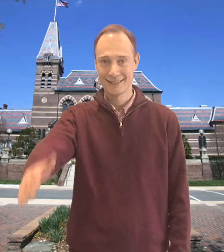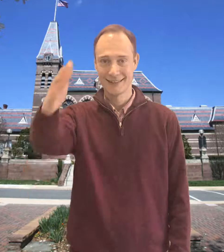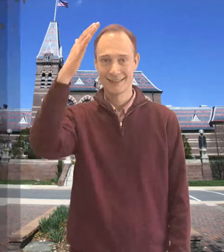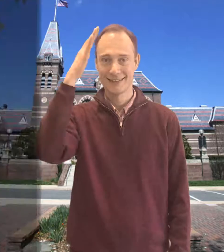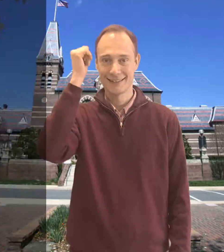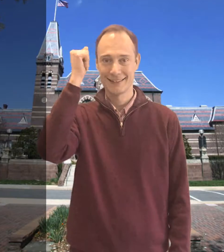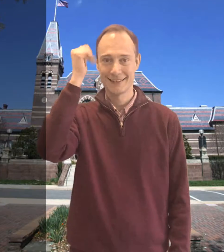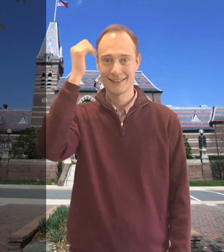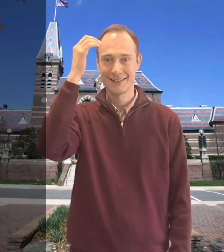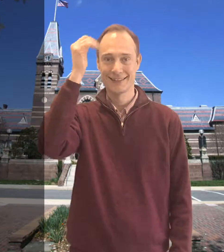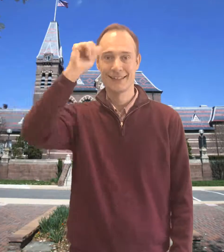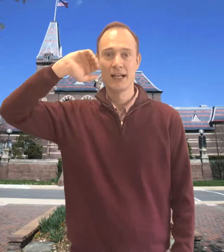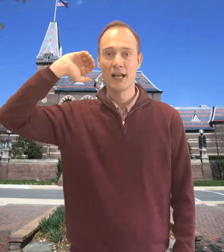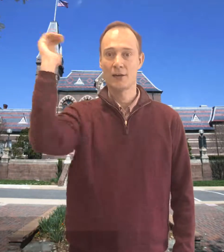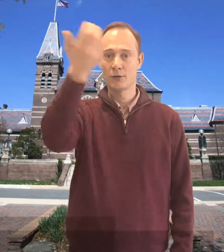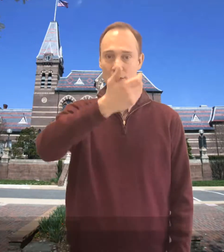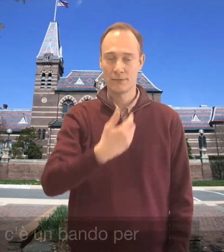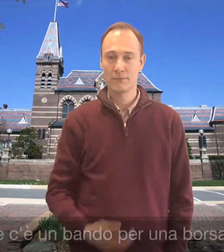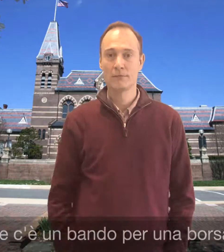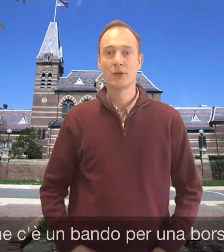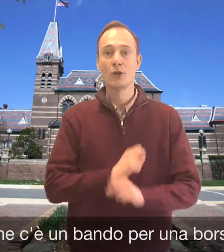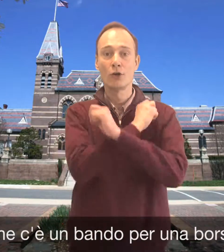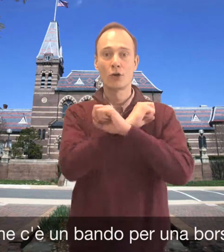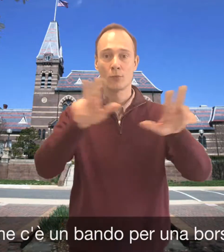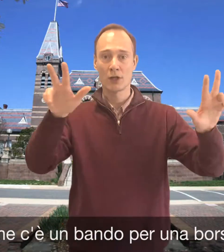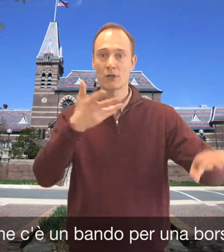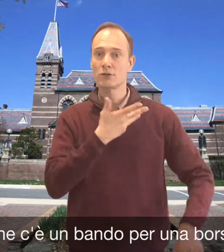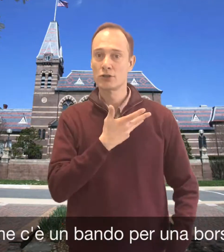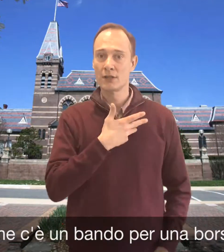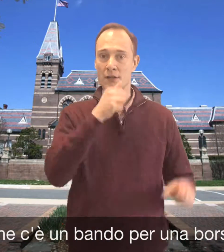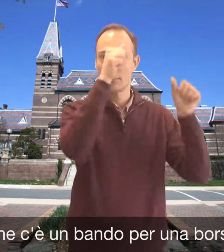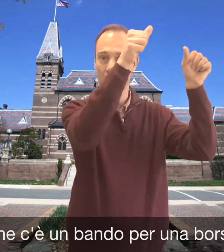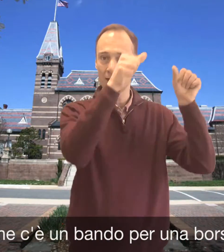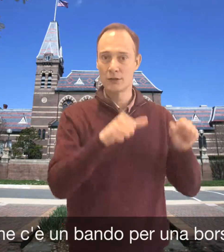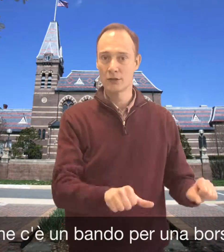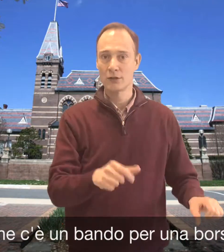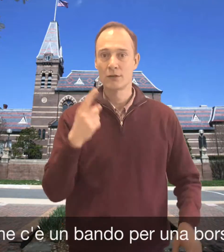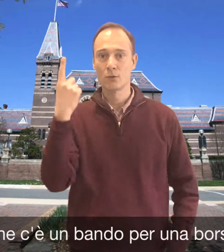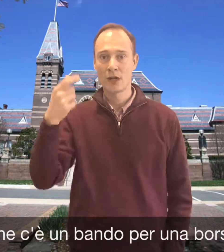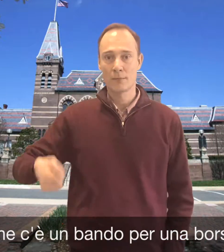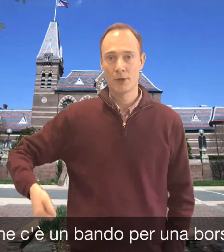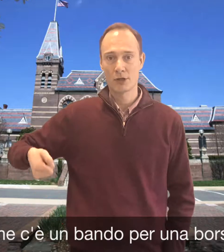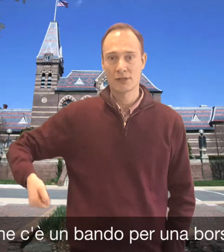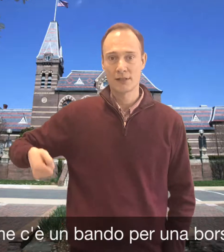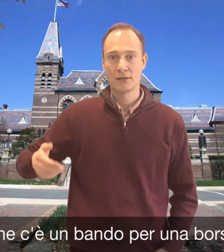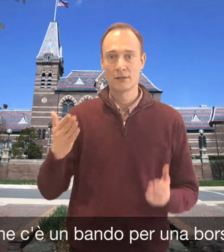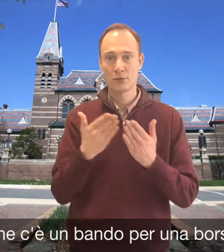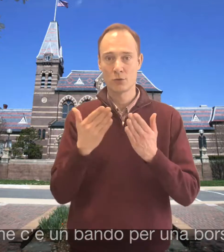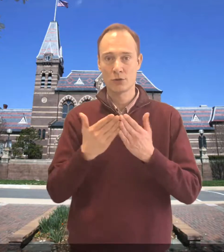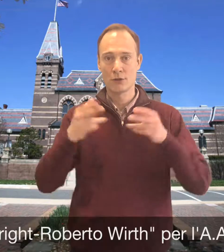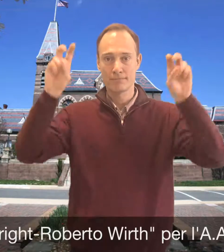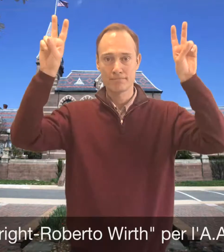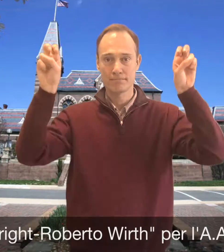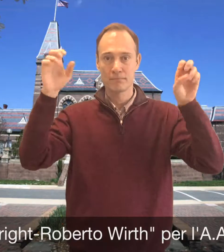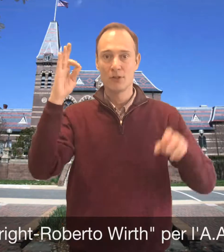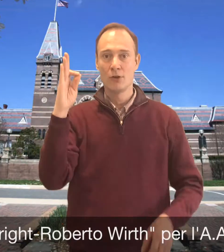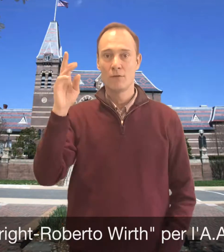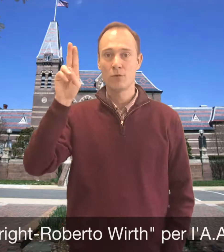Ciao a tutti, comunico che c'è un bando per una borsa di studio Fulbright Roberto Worth